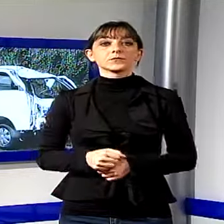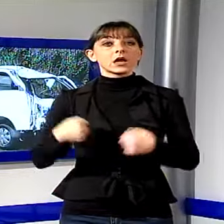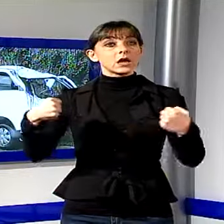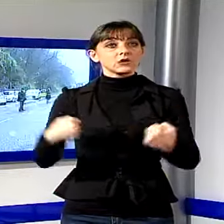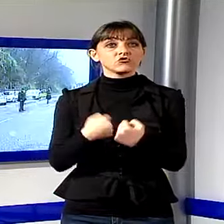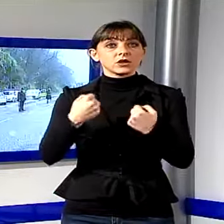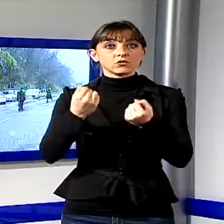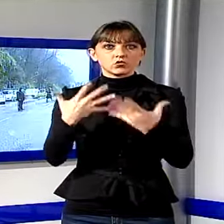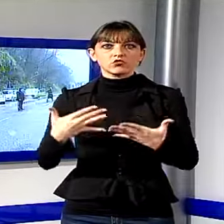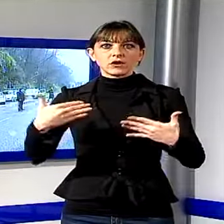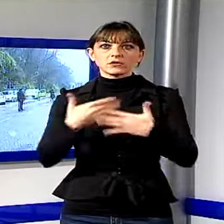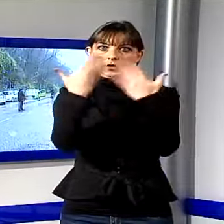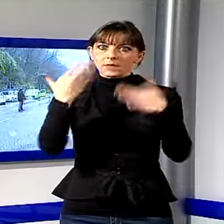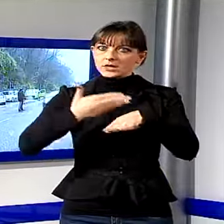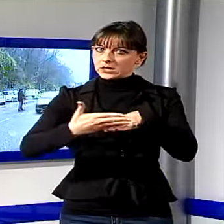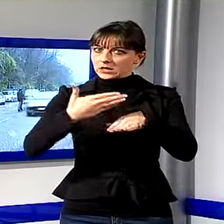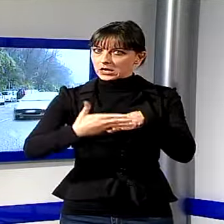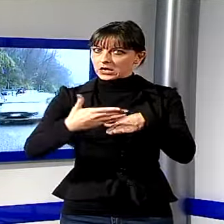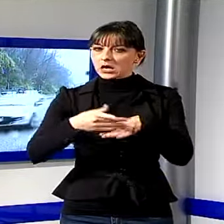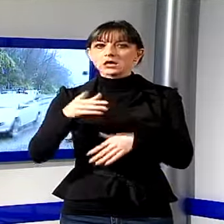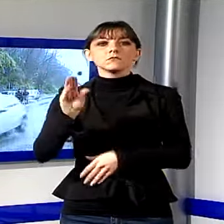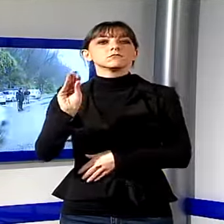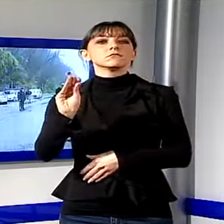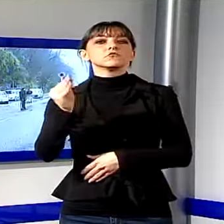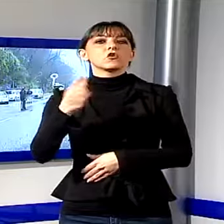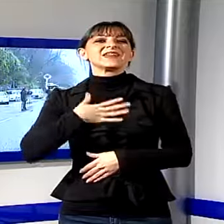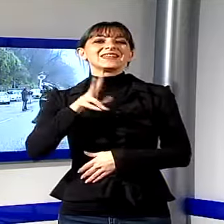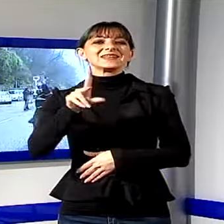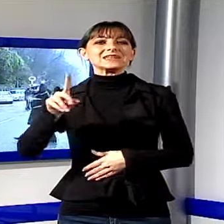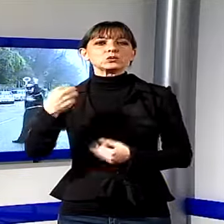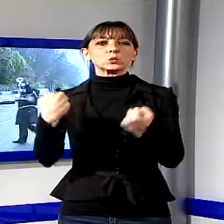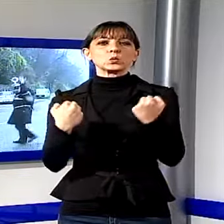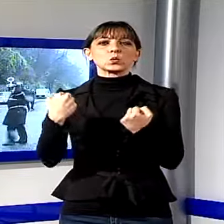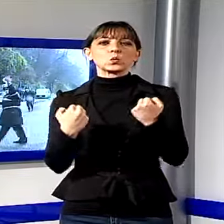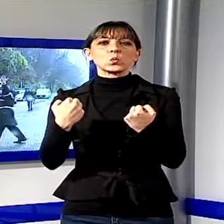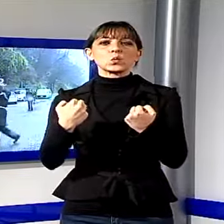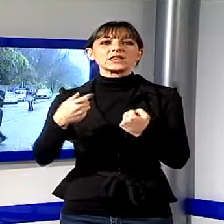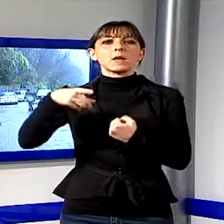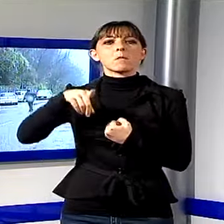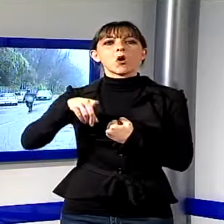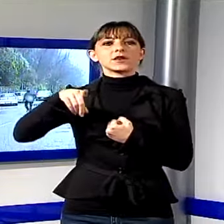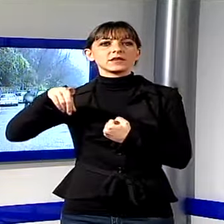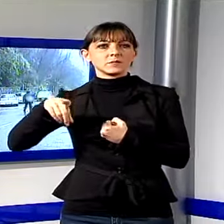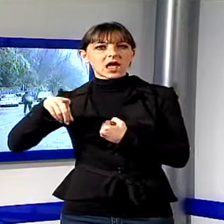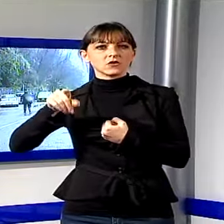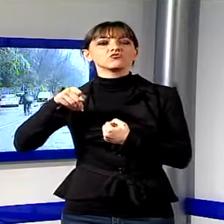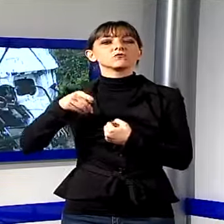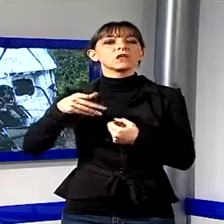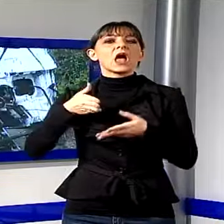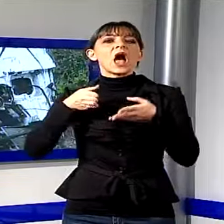Valle del Cerchio alla guida di un porter piaggio si stava dirigendo in direzione Garfagnana. Arrivato alla curva di Piano della Rocca ha perso il controllo